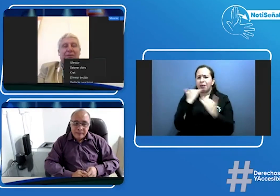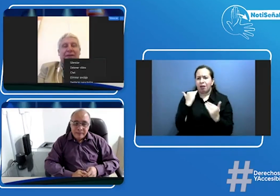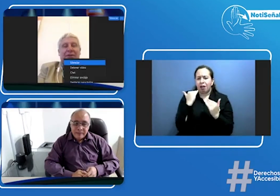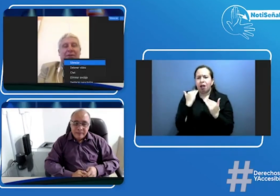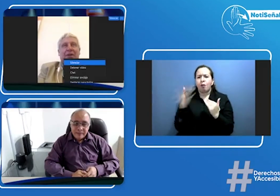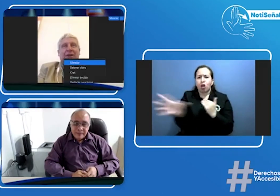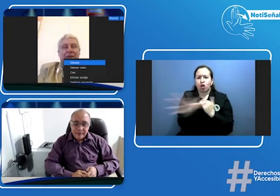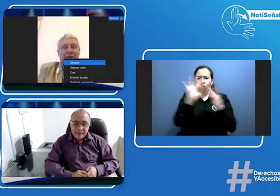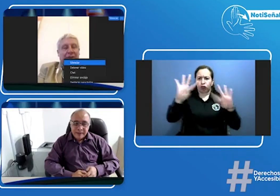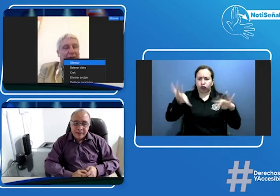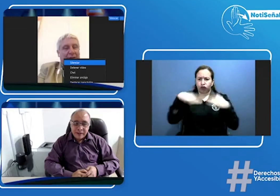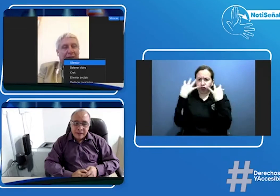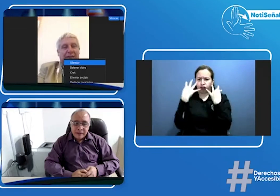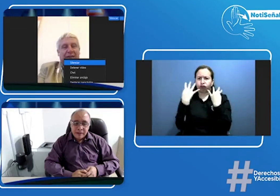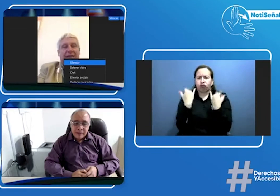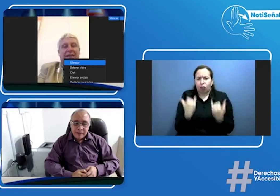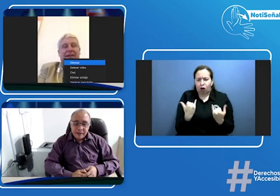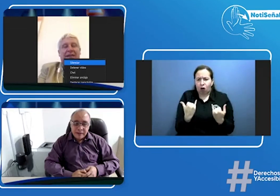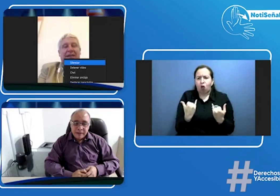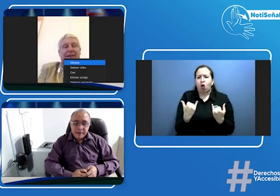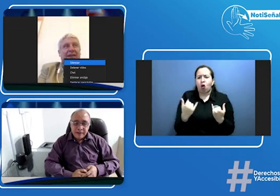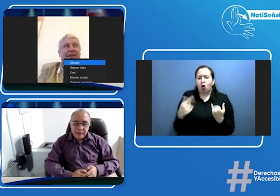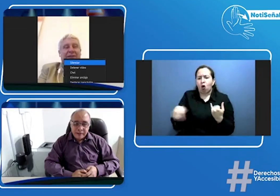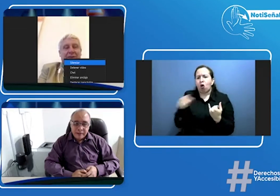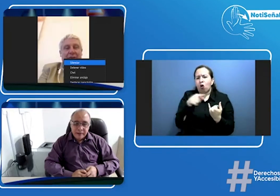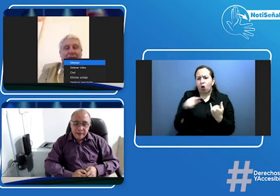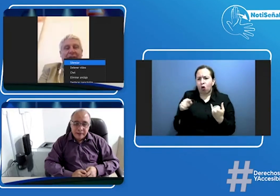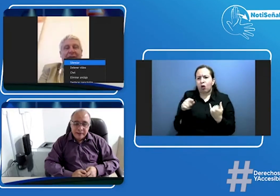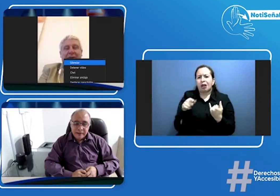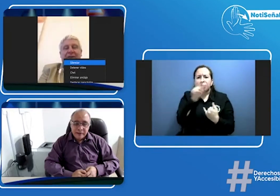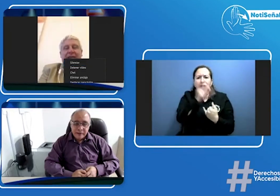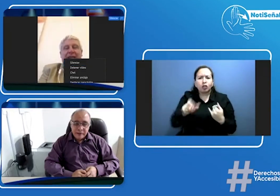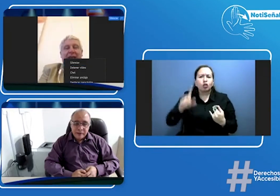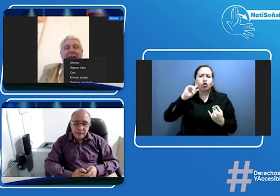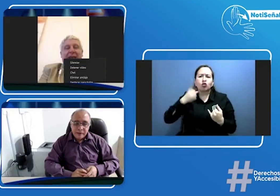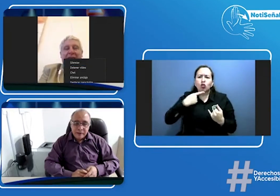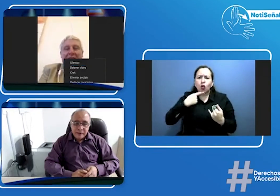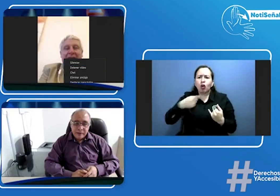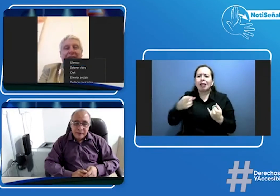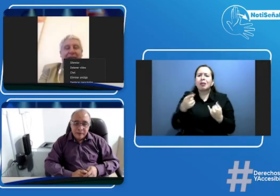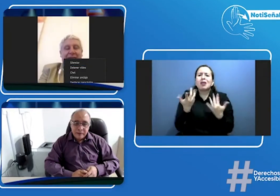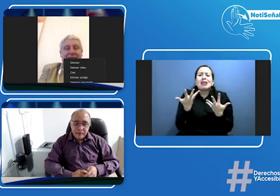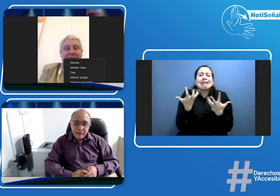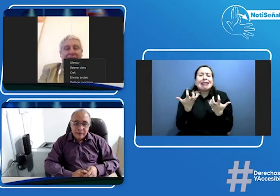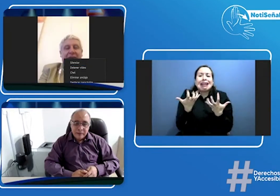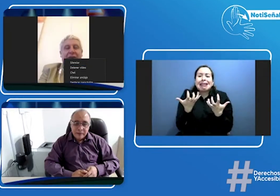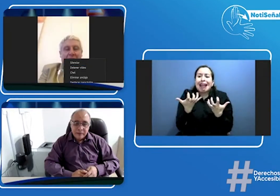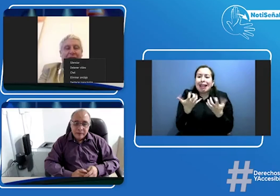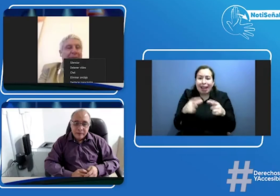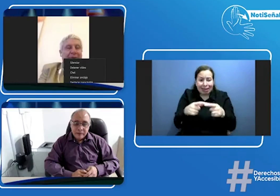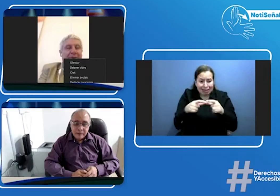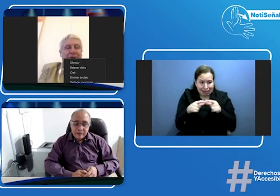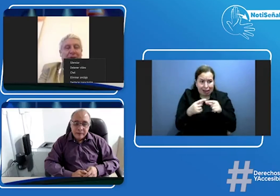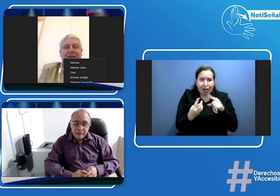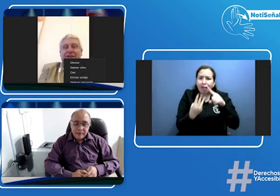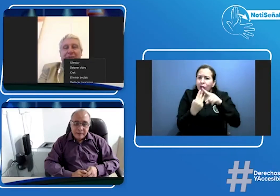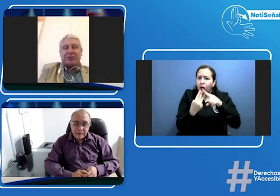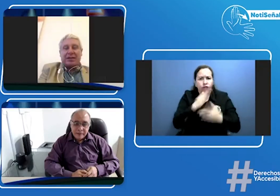momento que tienen esa dificultad pero que tienen la gana de tener la licencia cuenten siempre con nosotros estaremos ahí